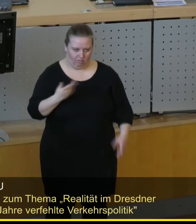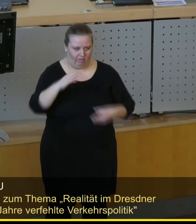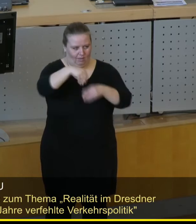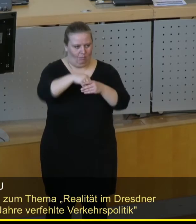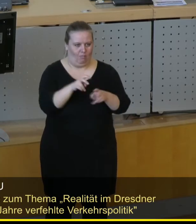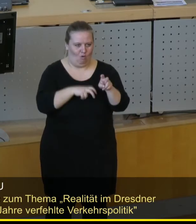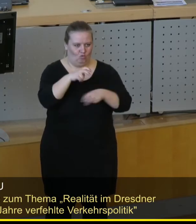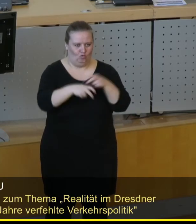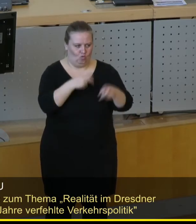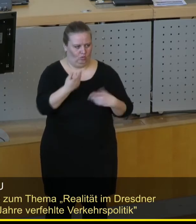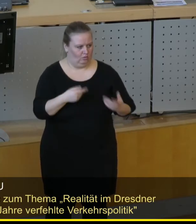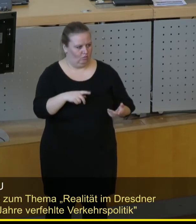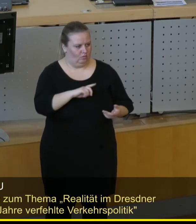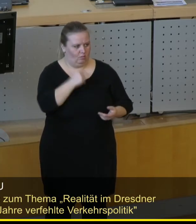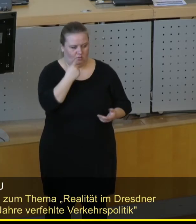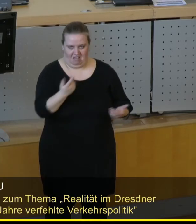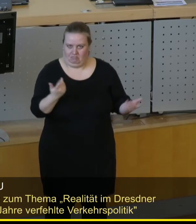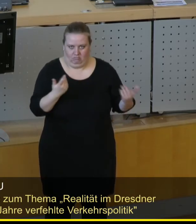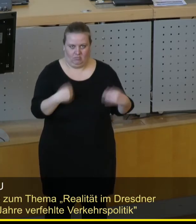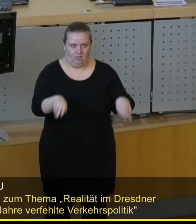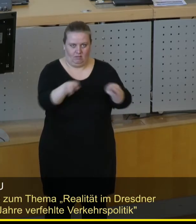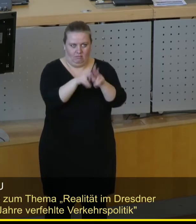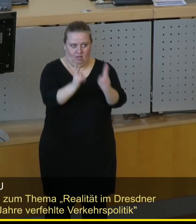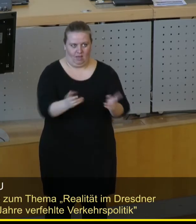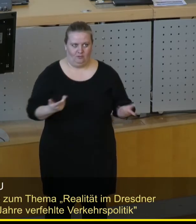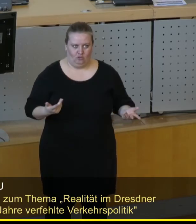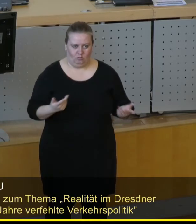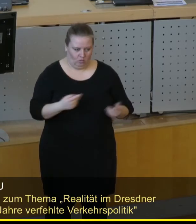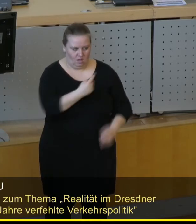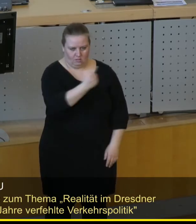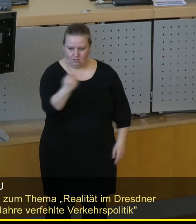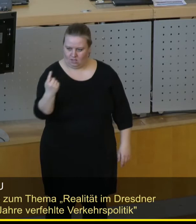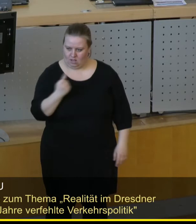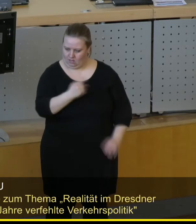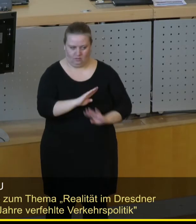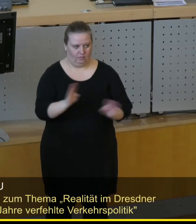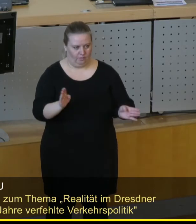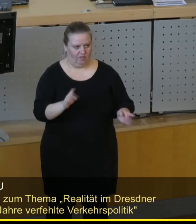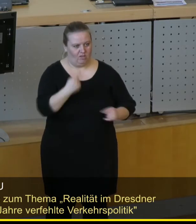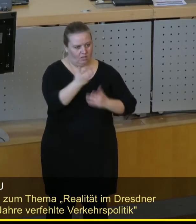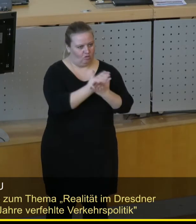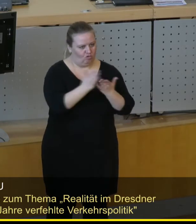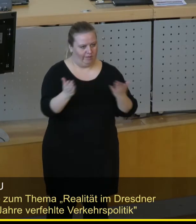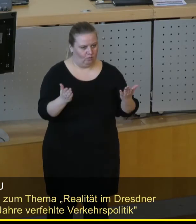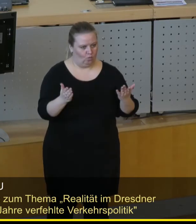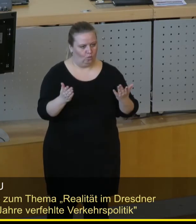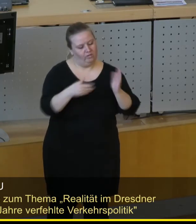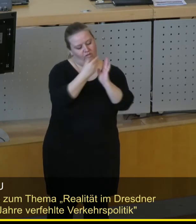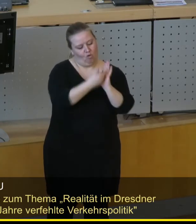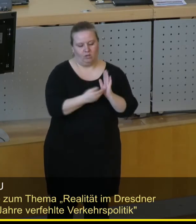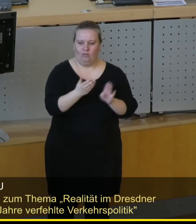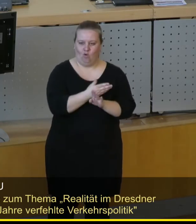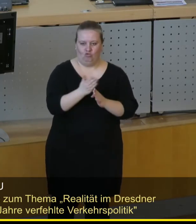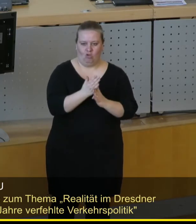Und das finde ich eben auch dann nicht gerecht, so wie das dort dann diskutiert wird. Dann werden dort Entscheidungen vorgetroffen